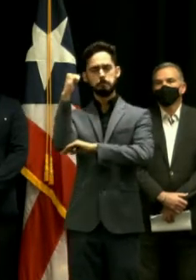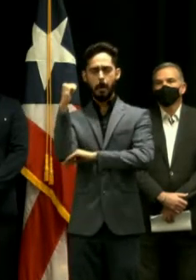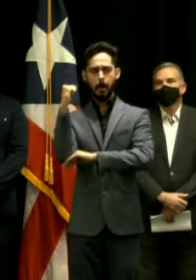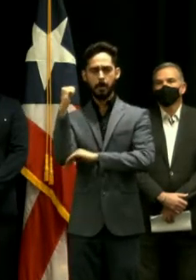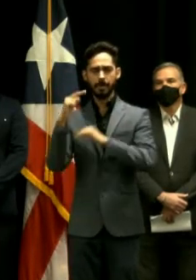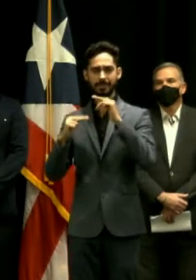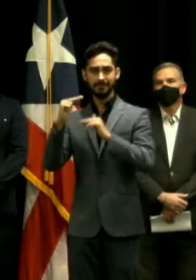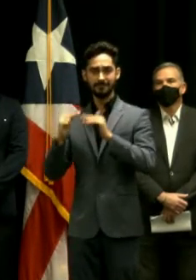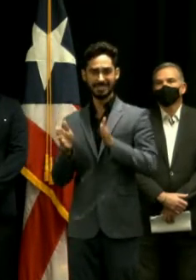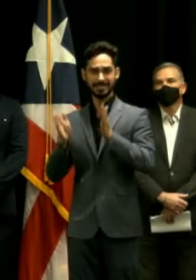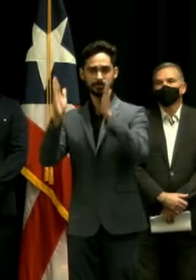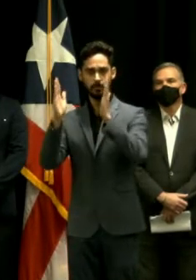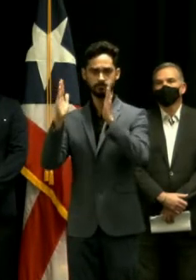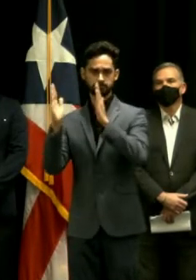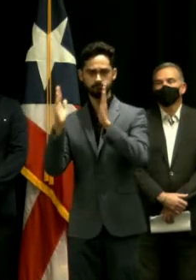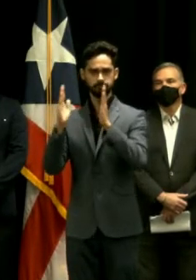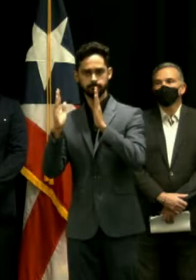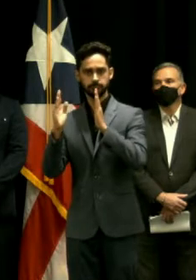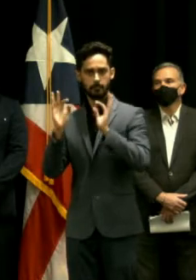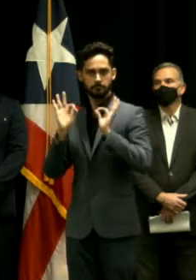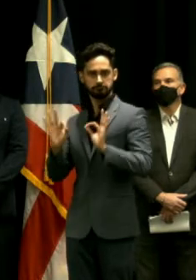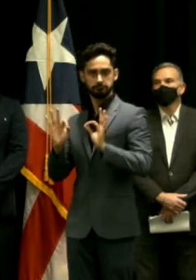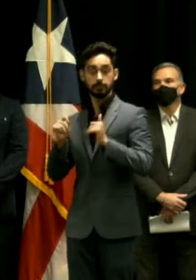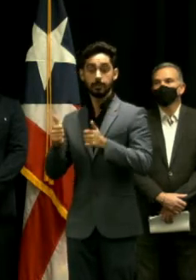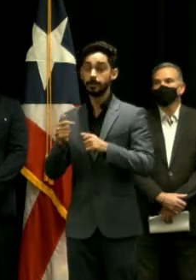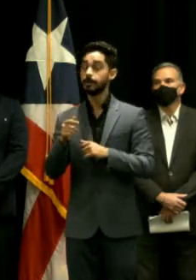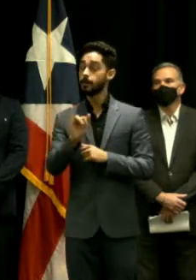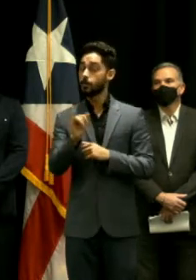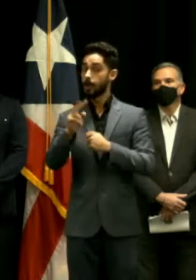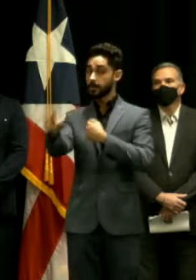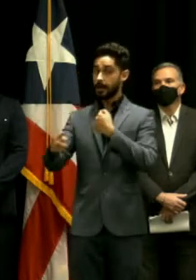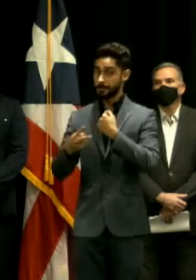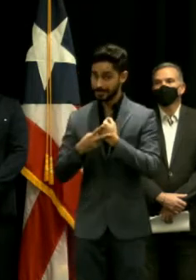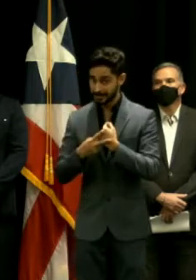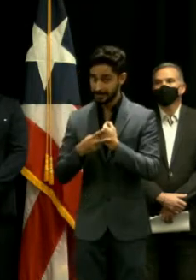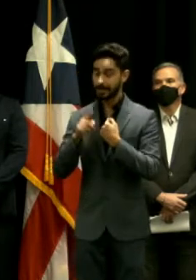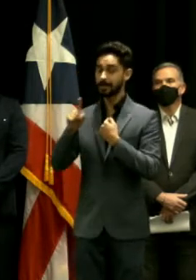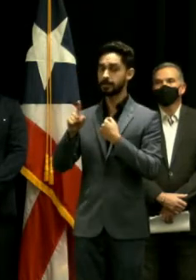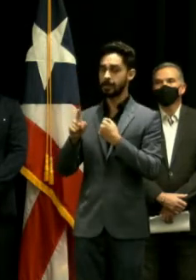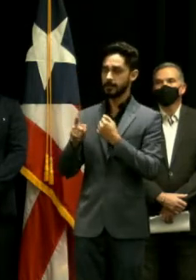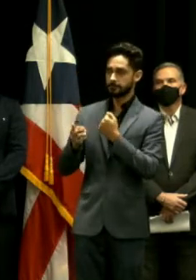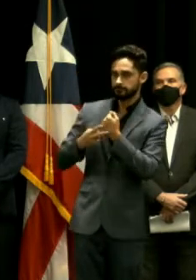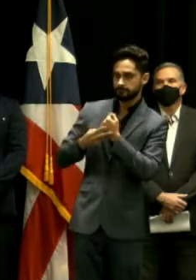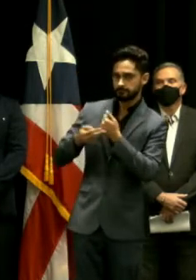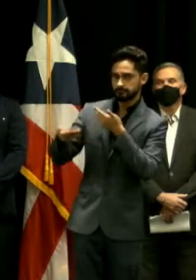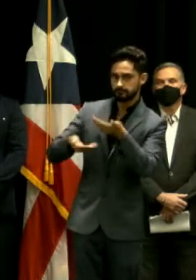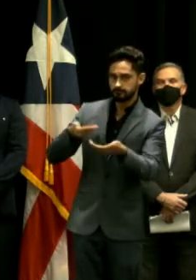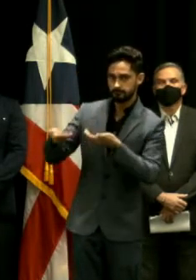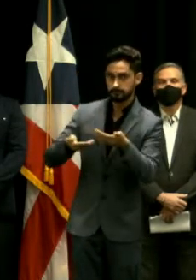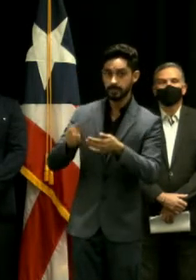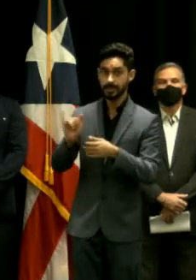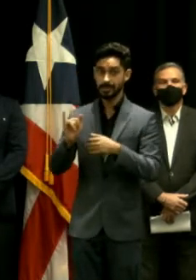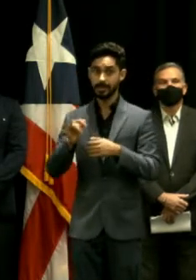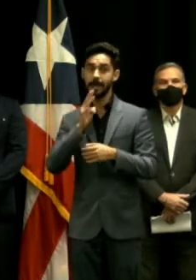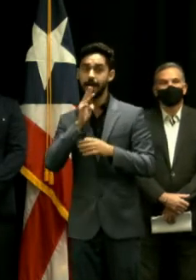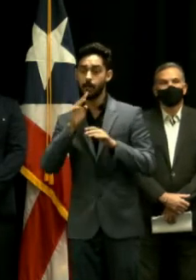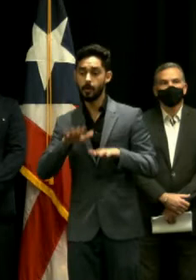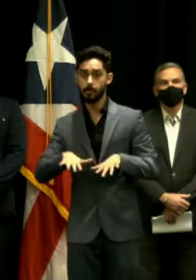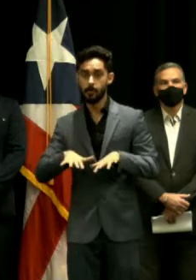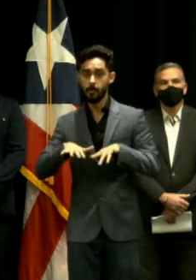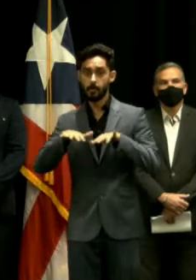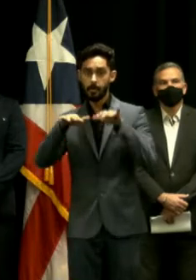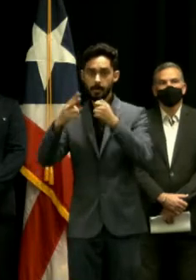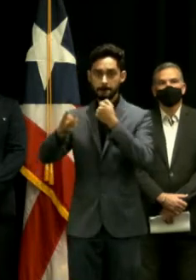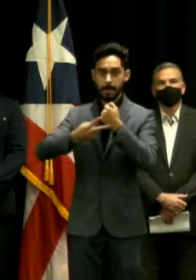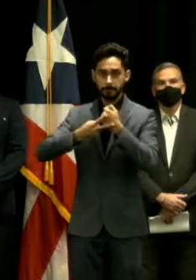Tiene espacio de almacenaje y generadores para suplirla de electricidad